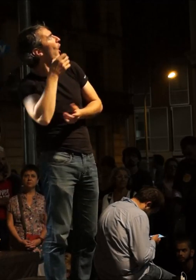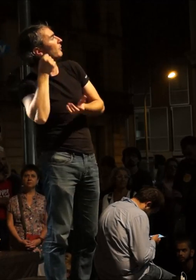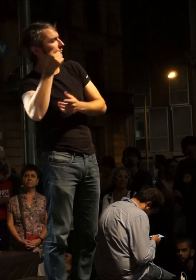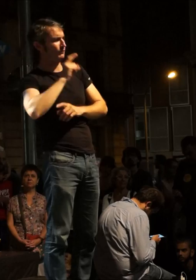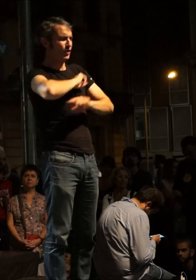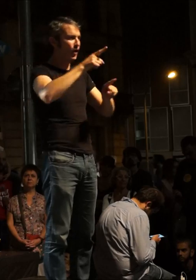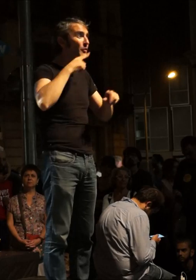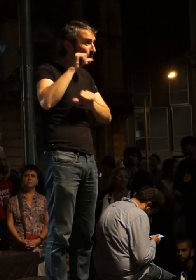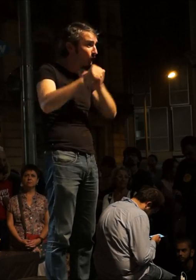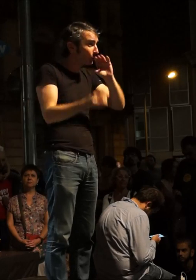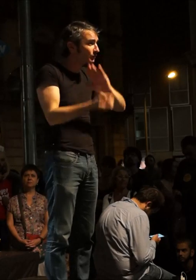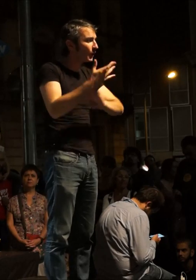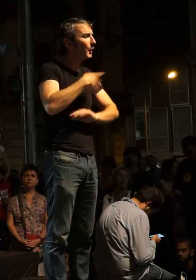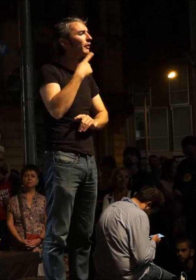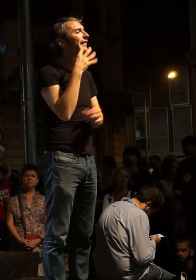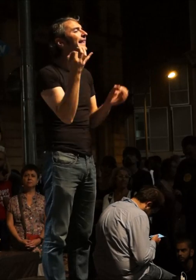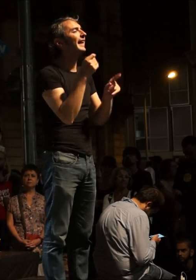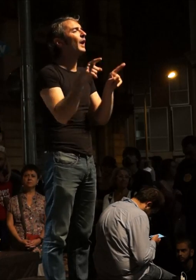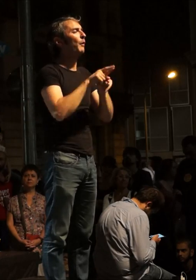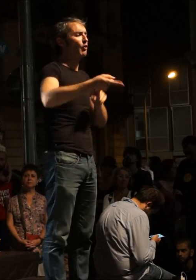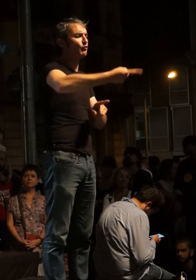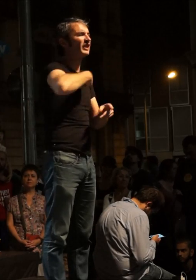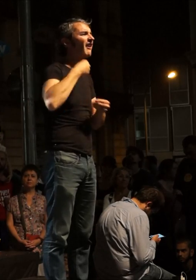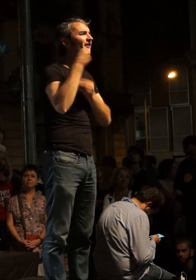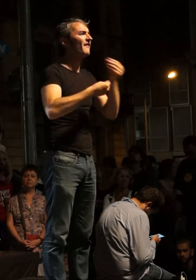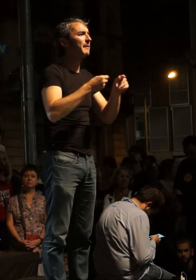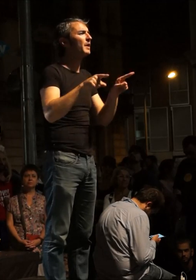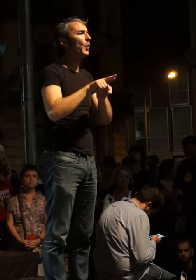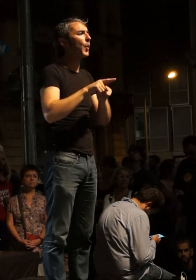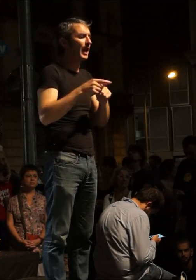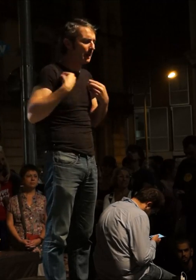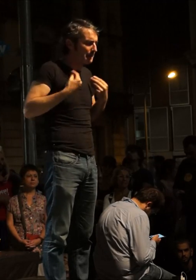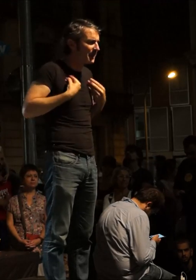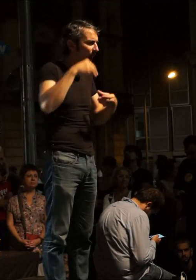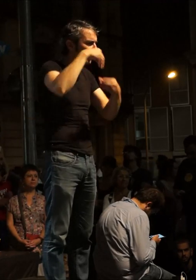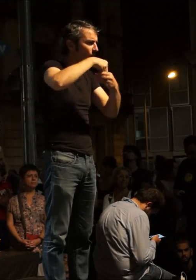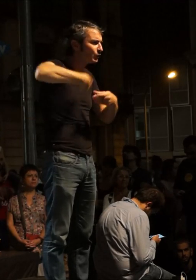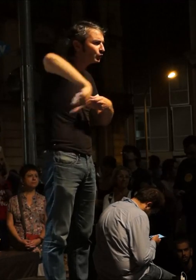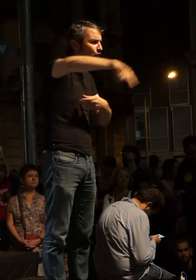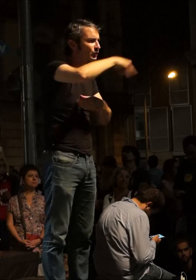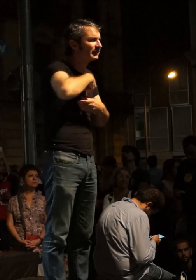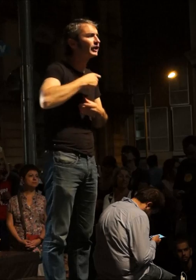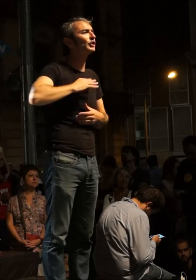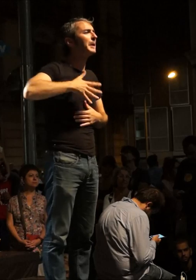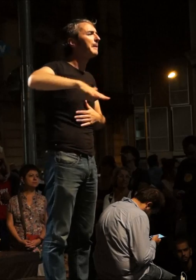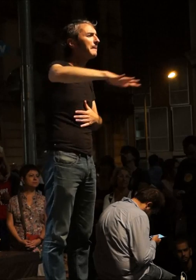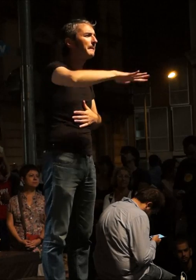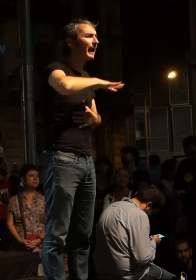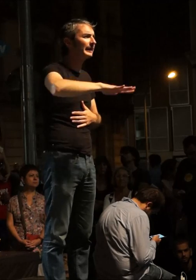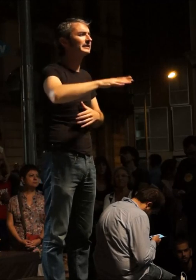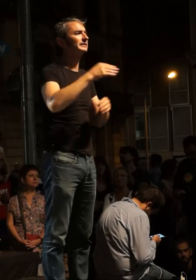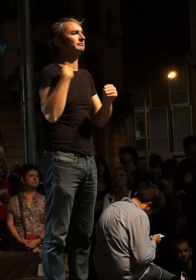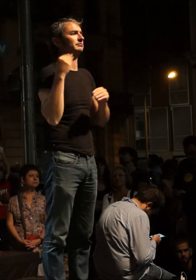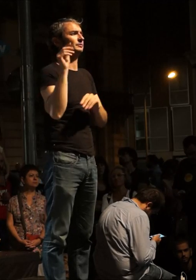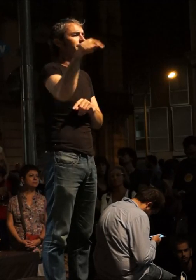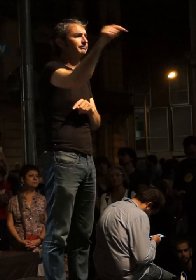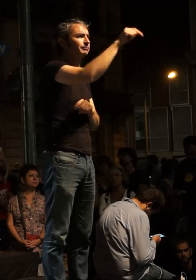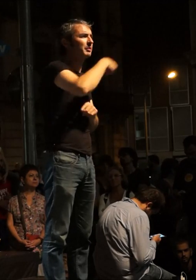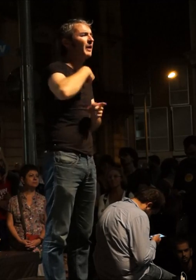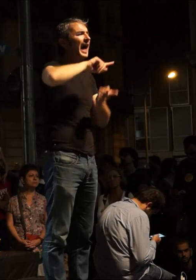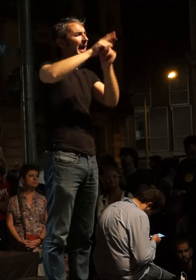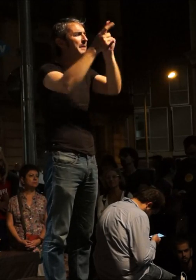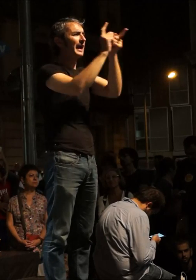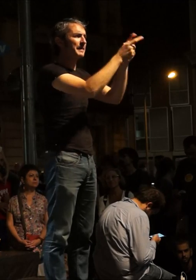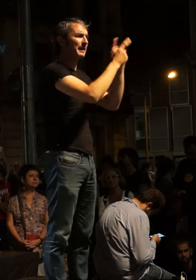Un procés constituent el farem nosaltres a les nostres piles, als nostres barris, canviant les nostres condicions